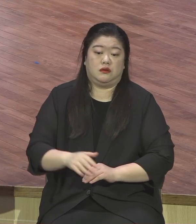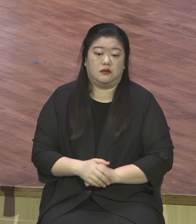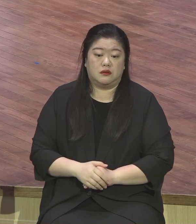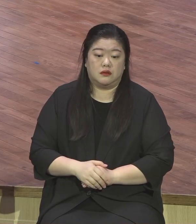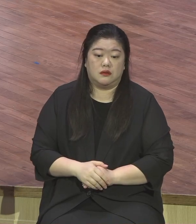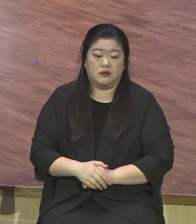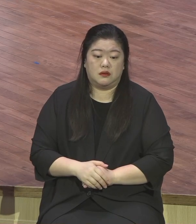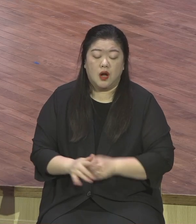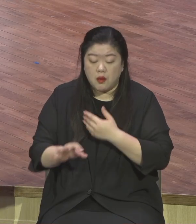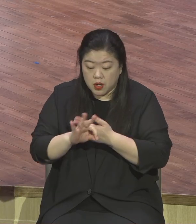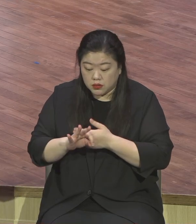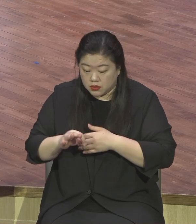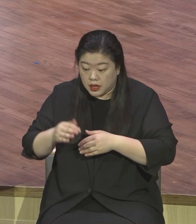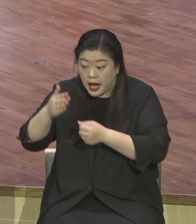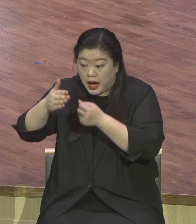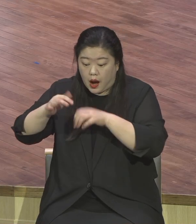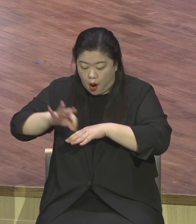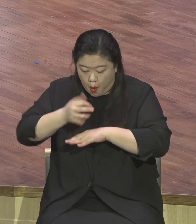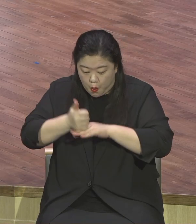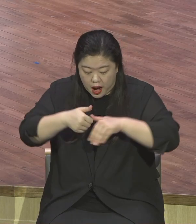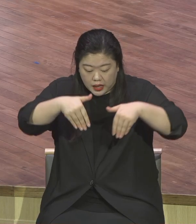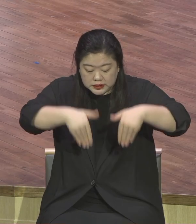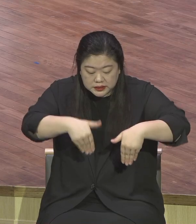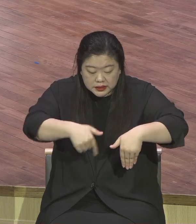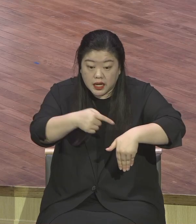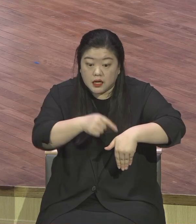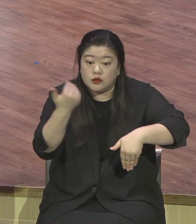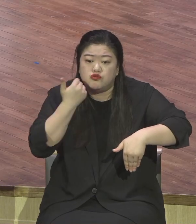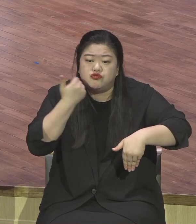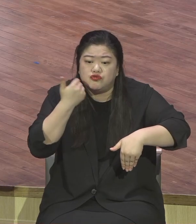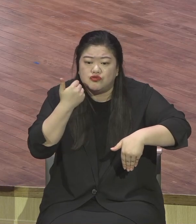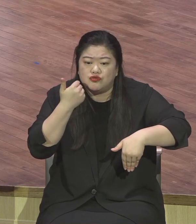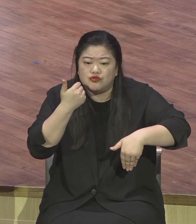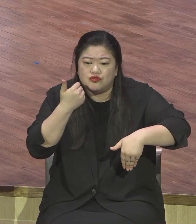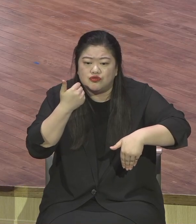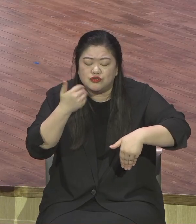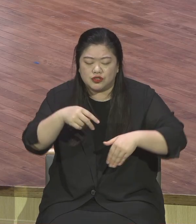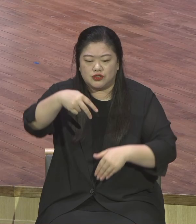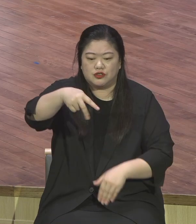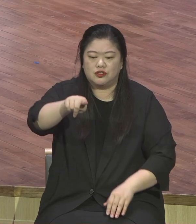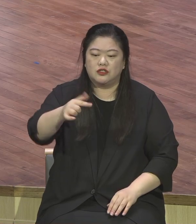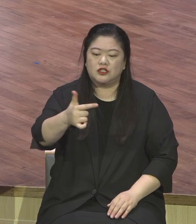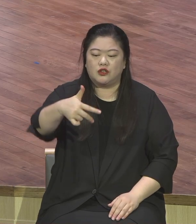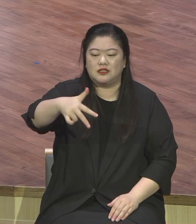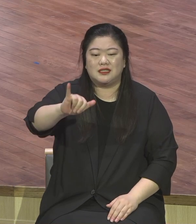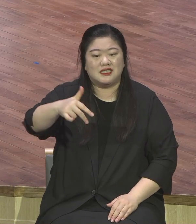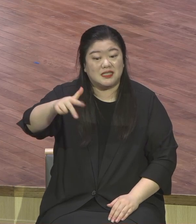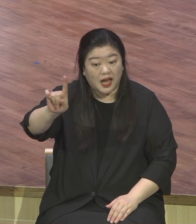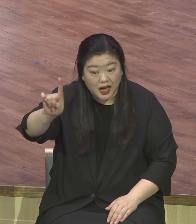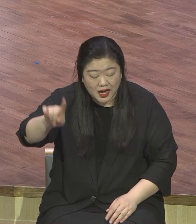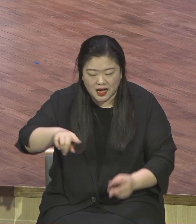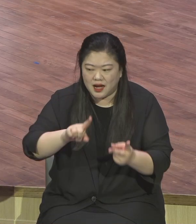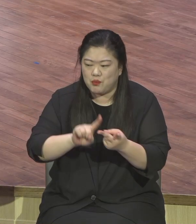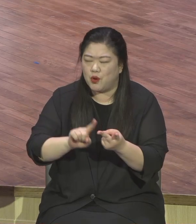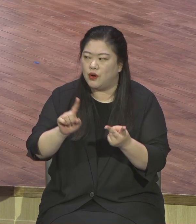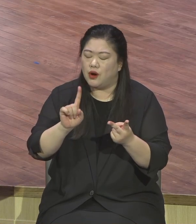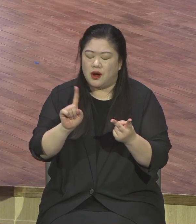싹 나오는 선지자들입니다 구약의 선지자 신약의 사도들 전도자들 신부여